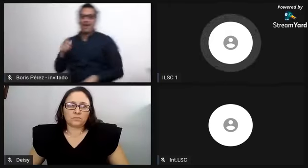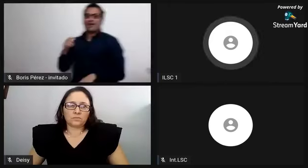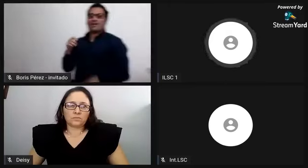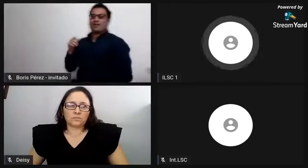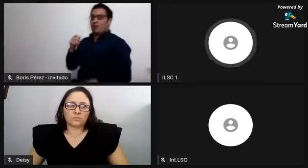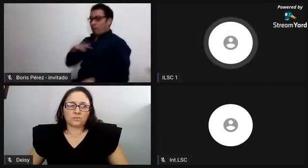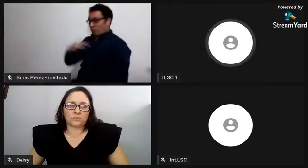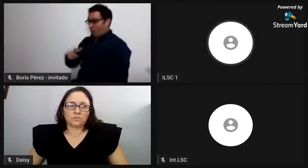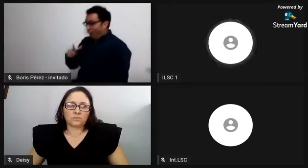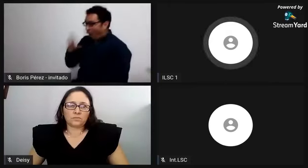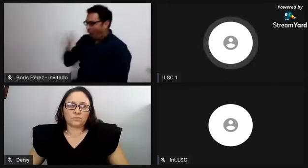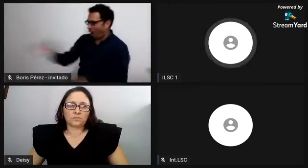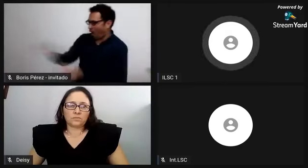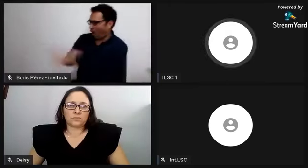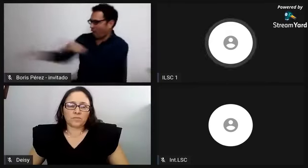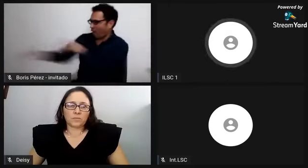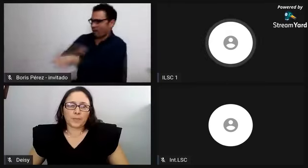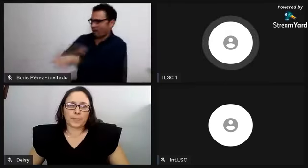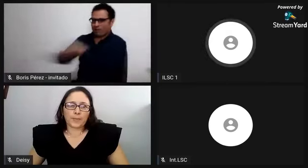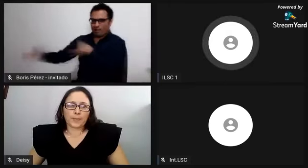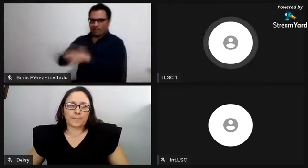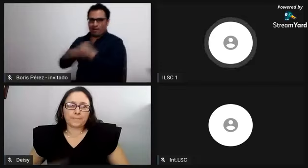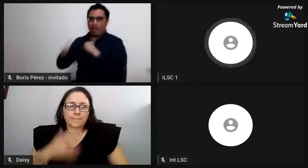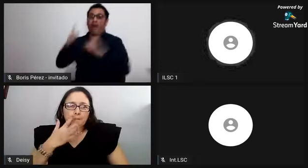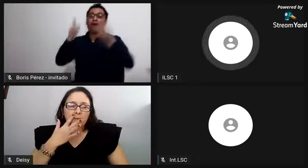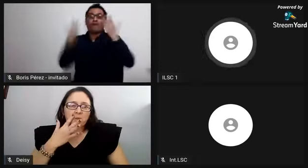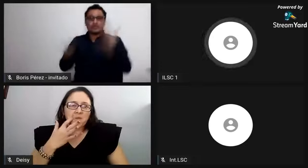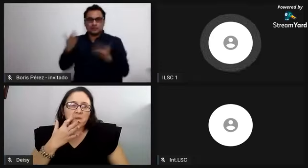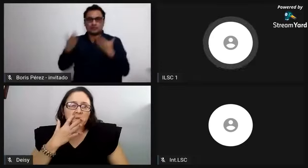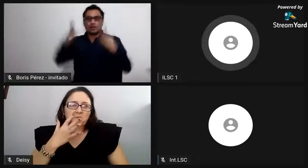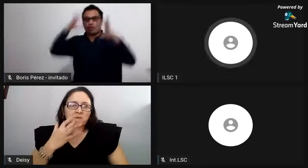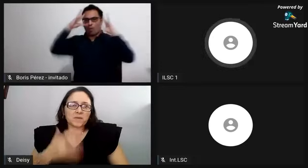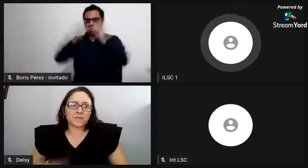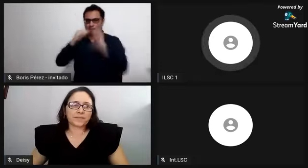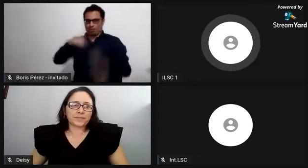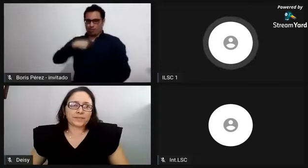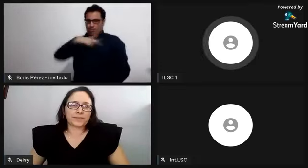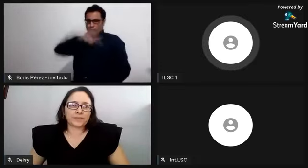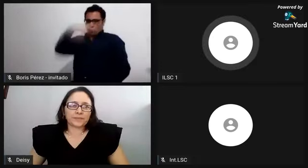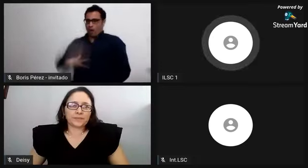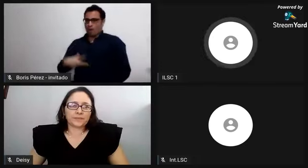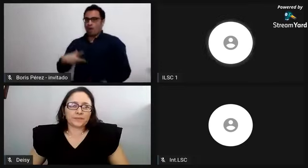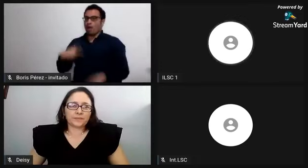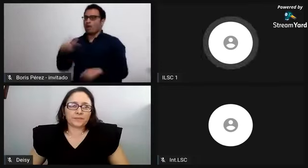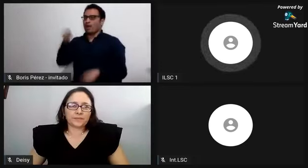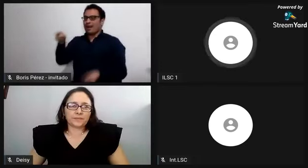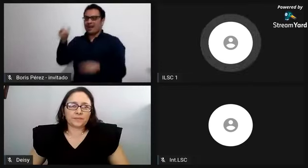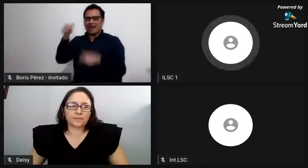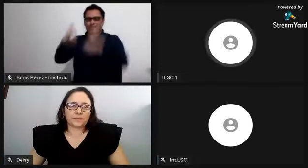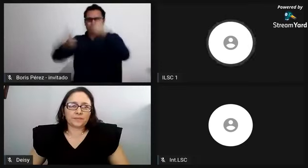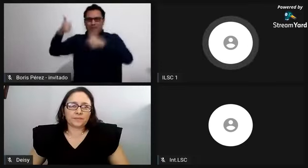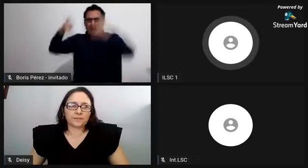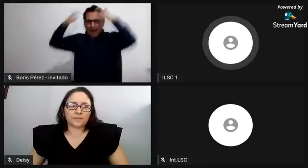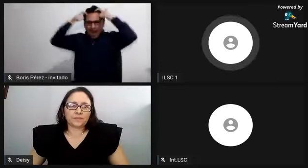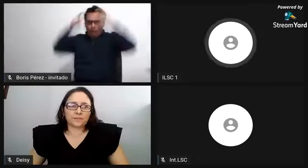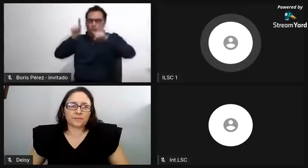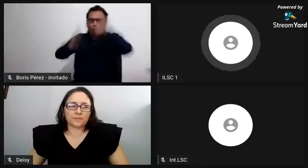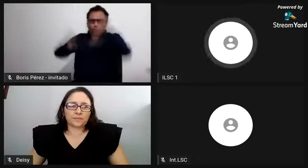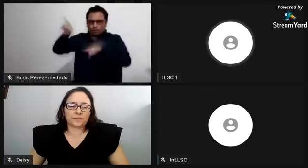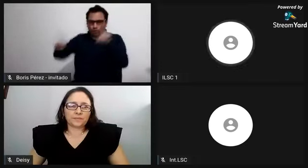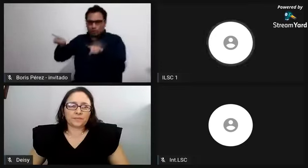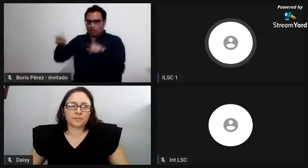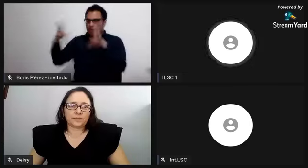a algunos que se enfrentaban con ellos, que eran los portugueses, pero en busca de colonizar sus